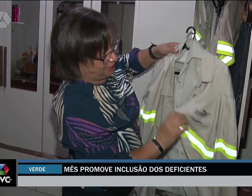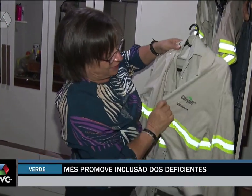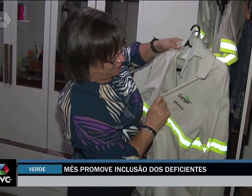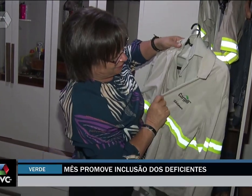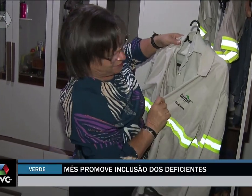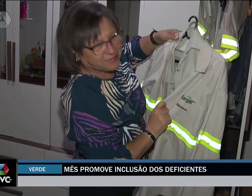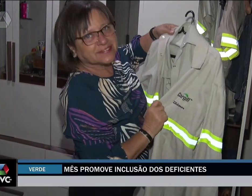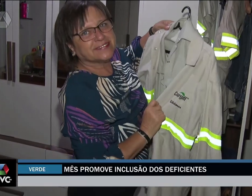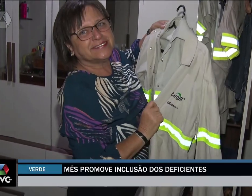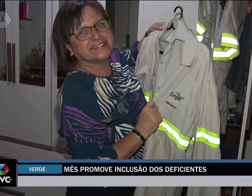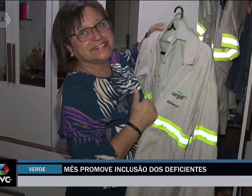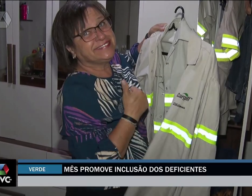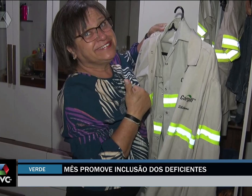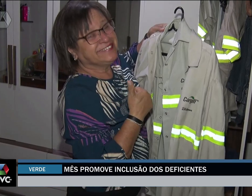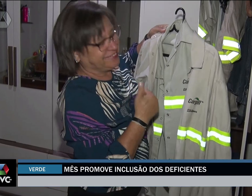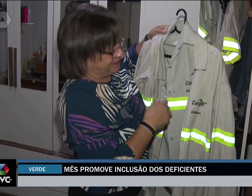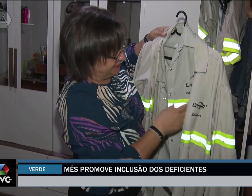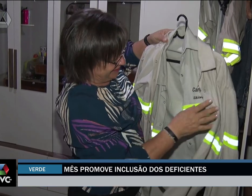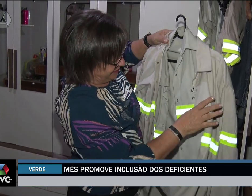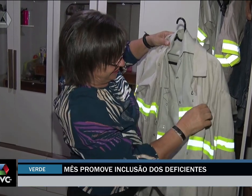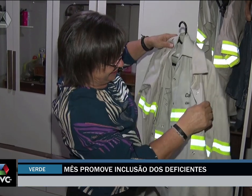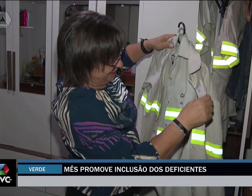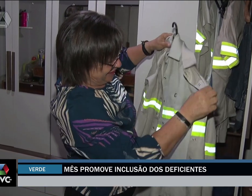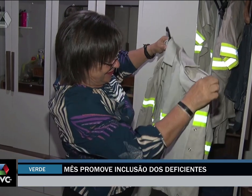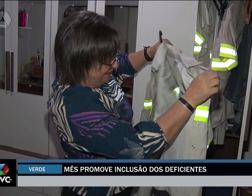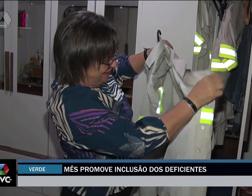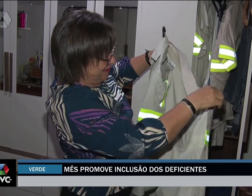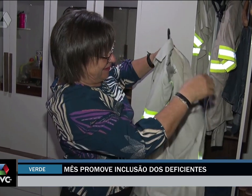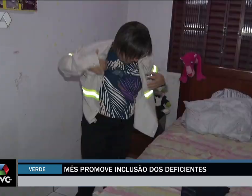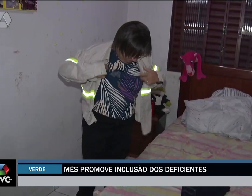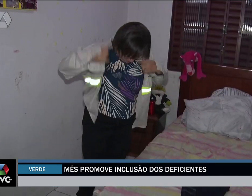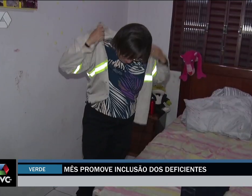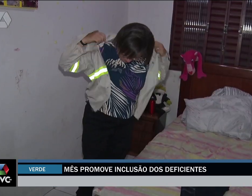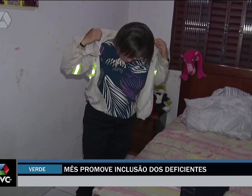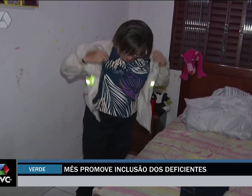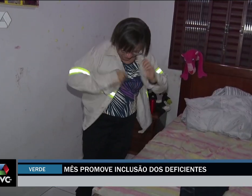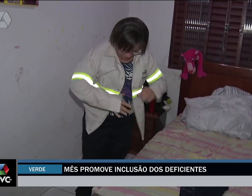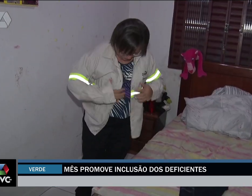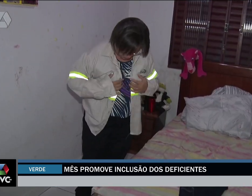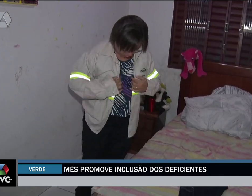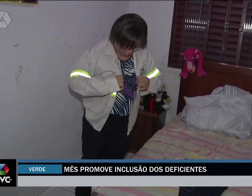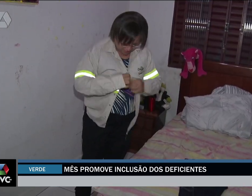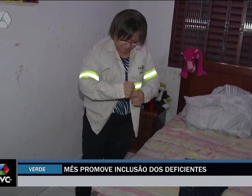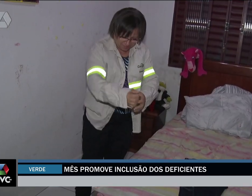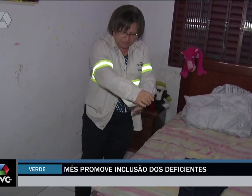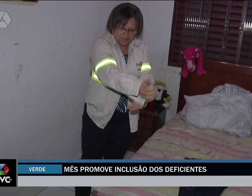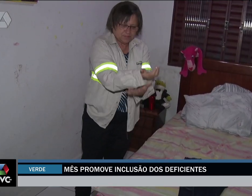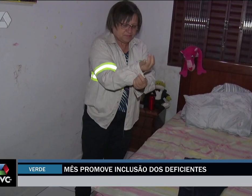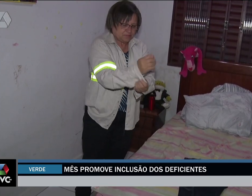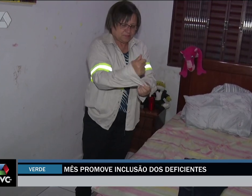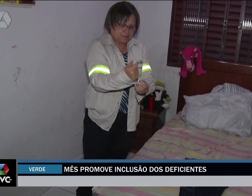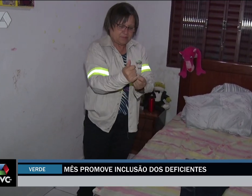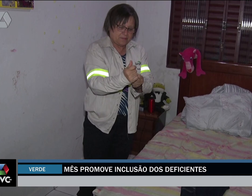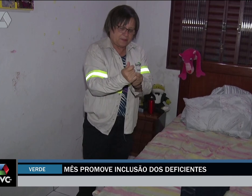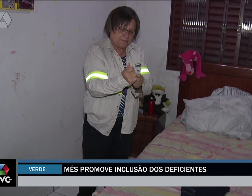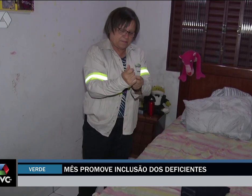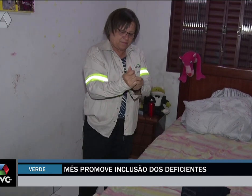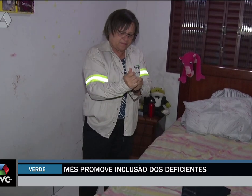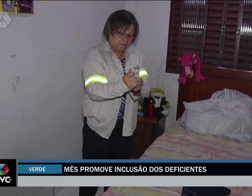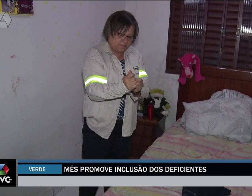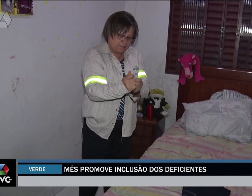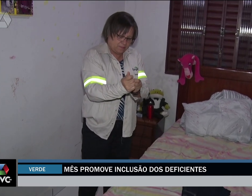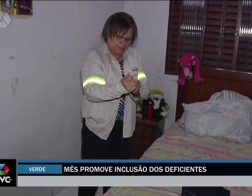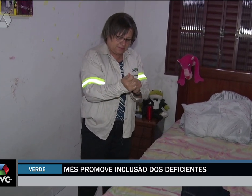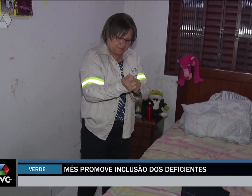Zildimar, teve sua primeira oportunidade de emprego formal. O mercado de trabalho demorou em recebê-la e